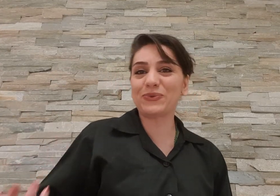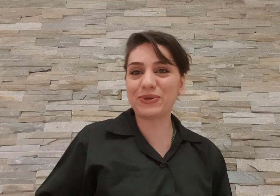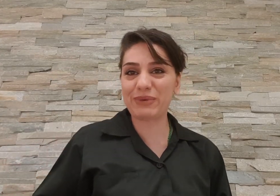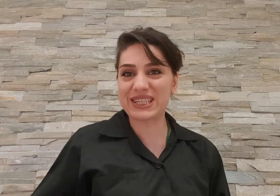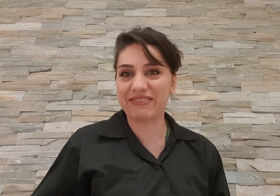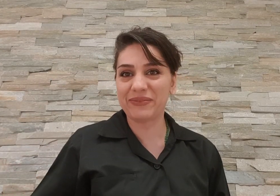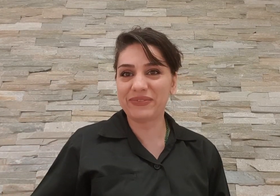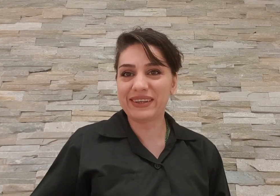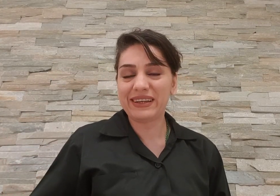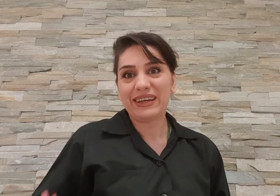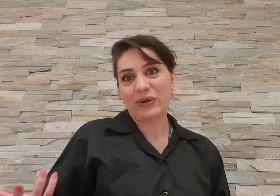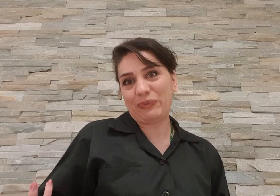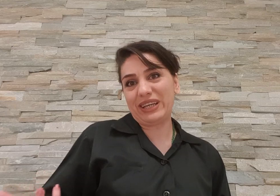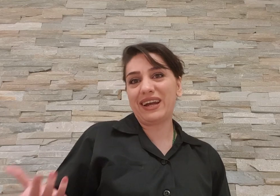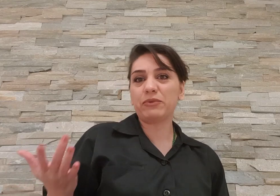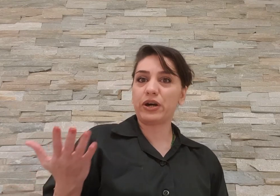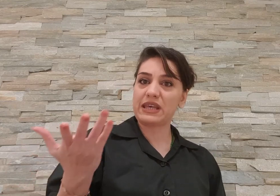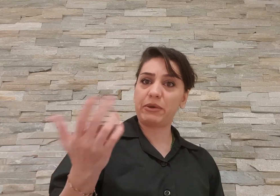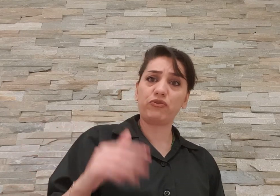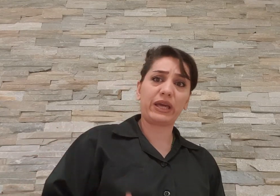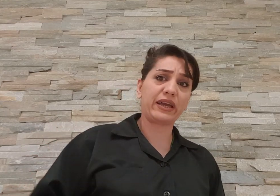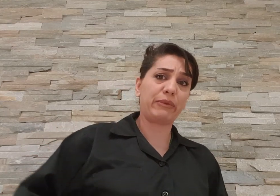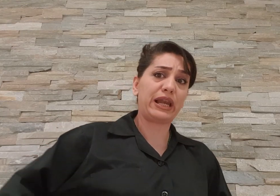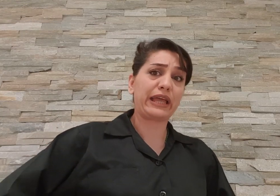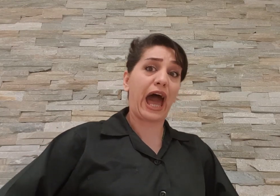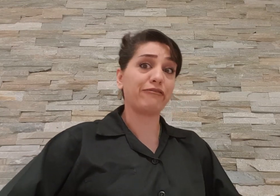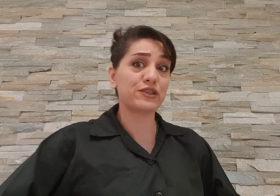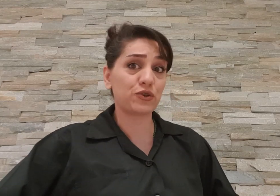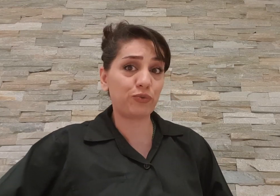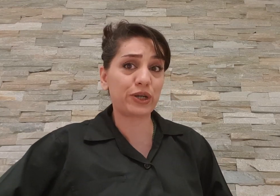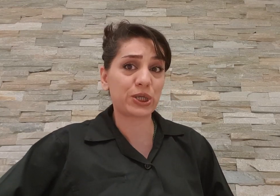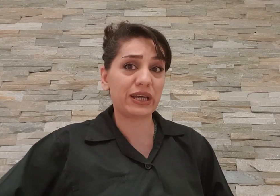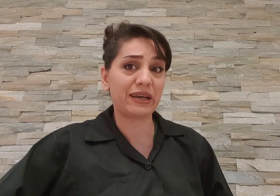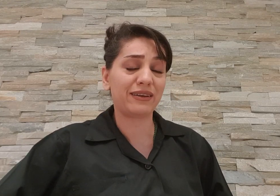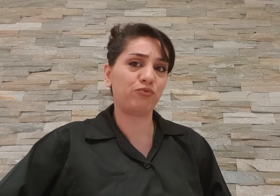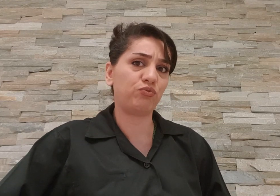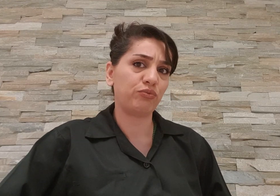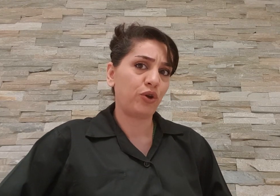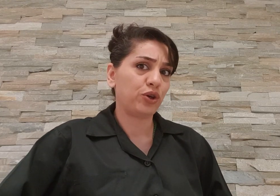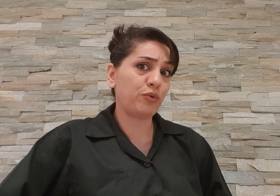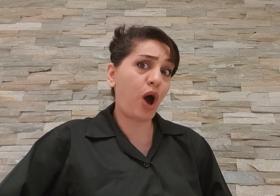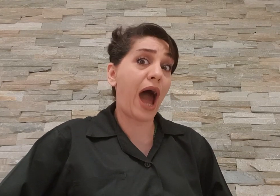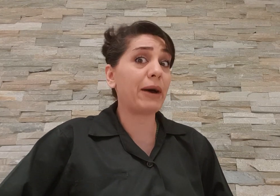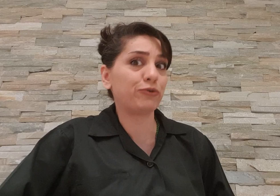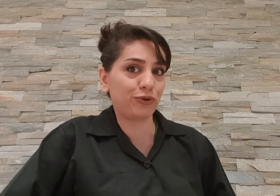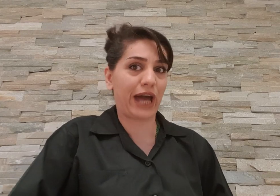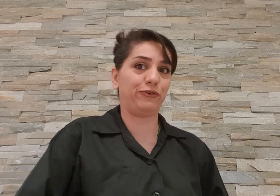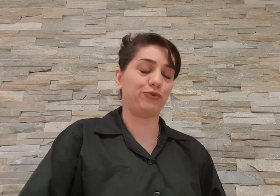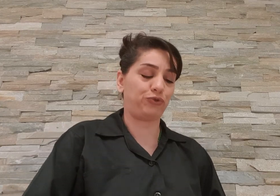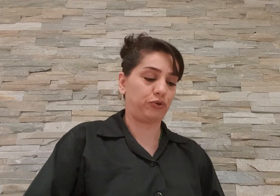رو میتونیم بشنبیم خب اینا رو هم که خواستم بهتون بگن که ملت حواستون باشه که ما همه تون رو تحت کنترول